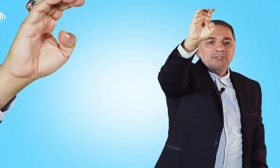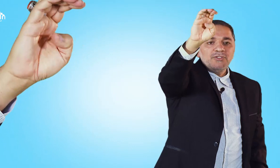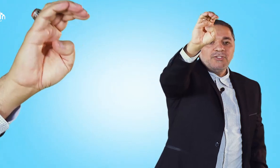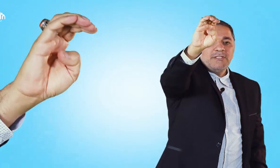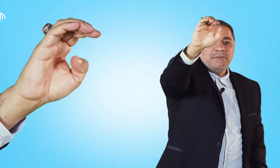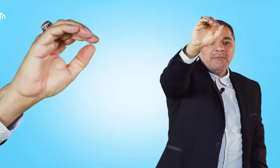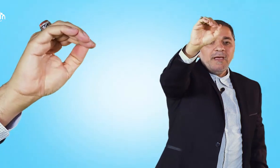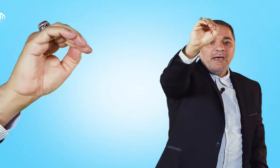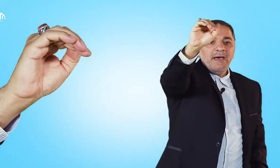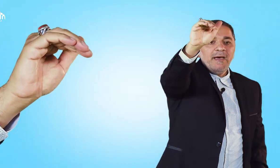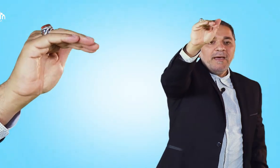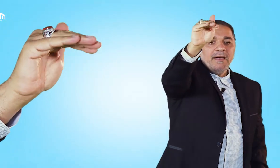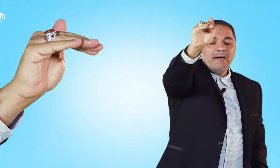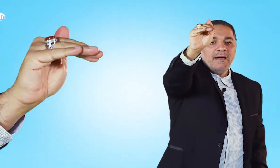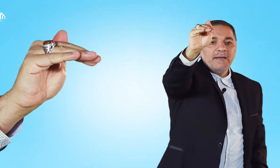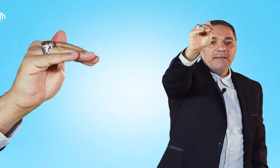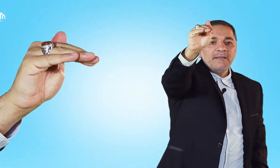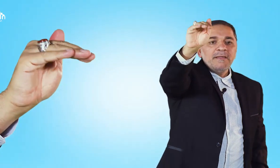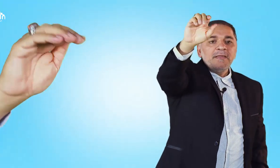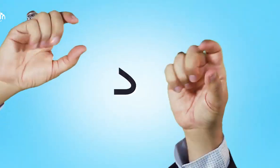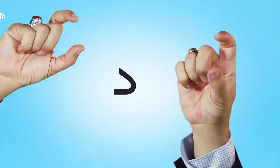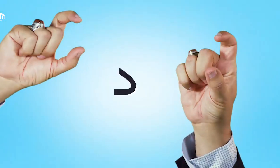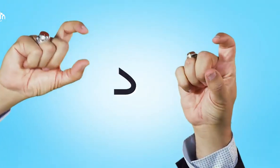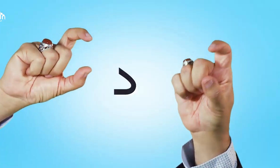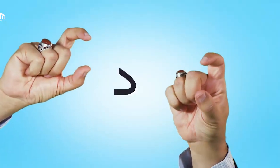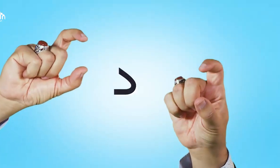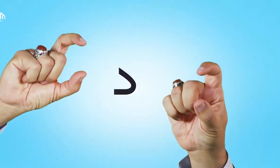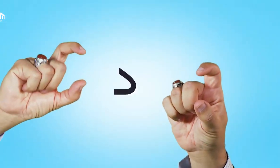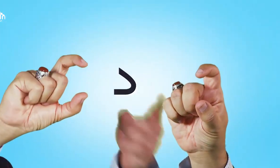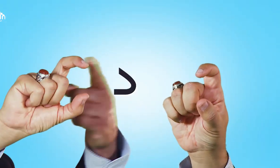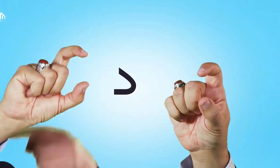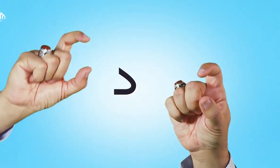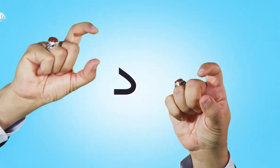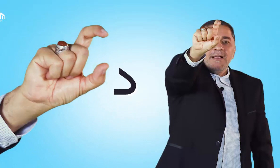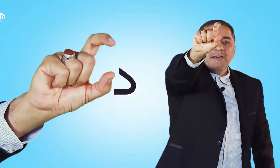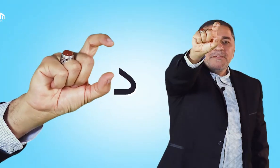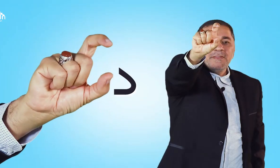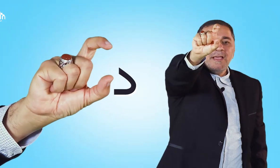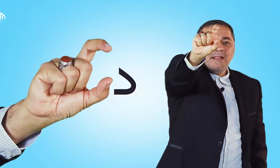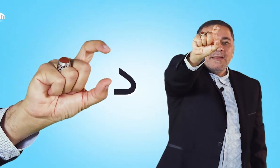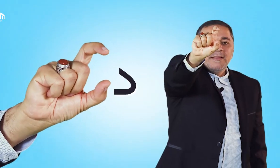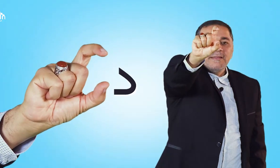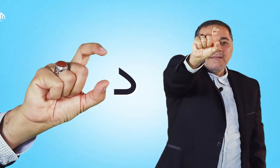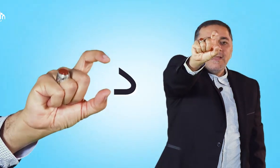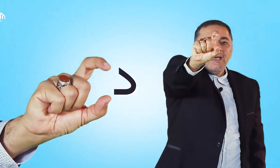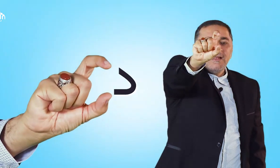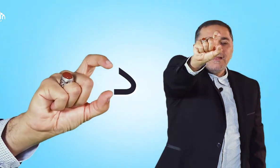جيم حا خا دال نفس شكل حرف الدال دال